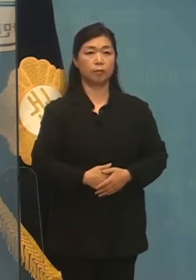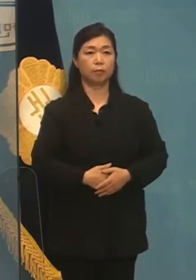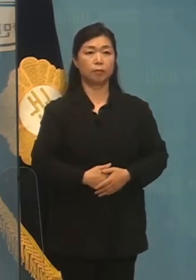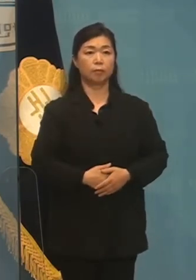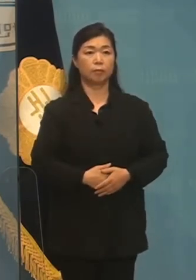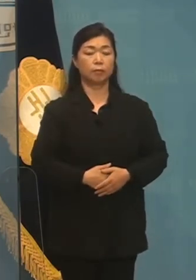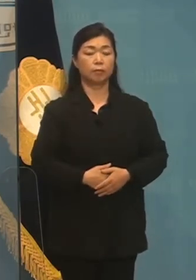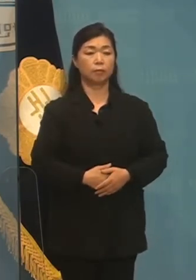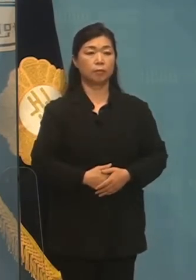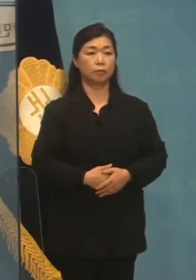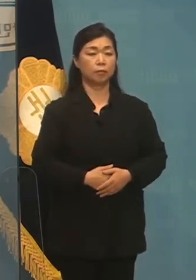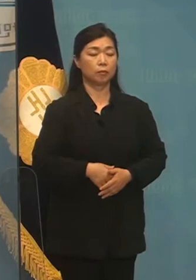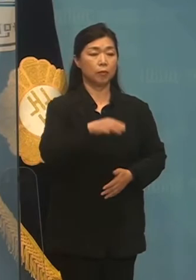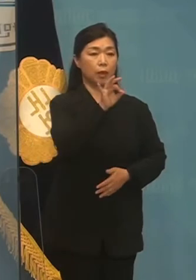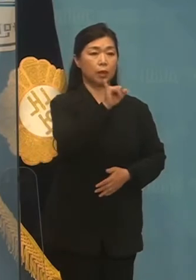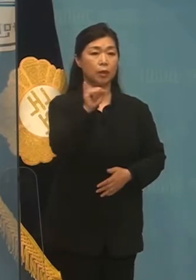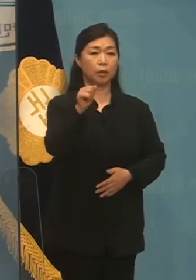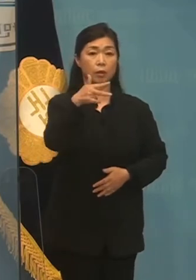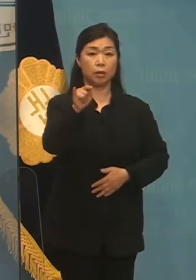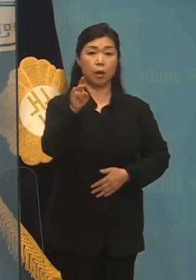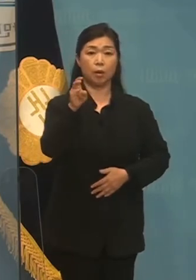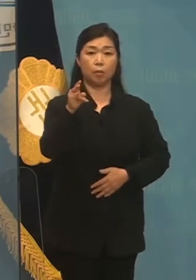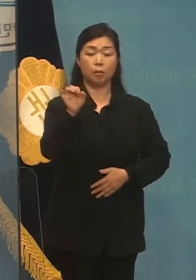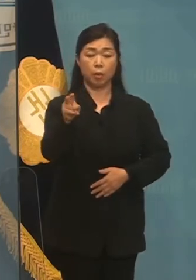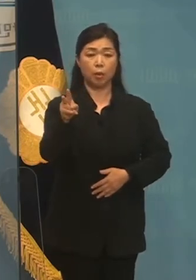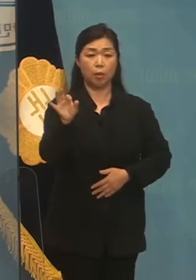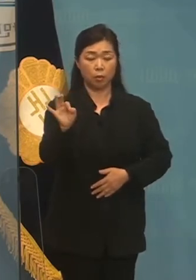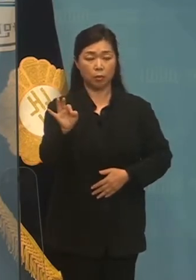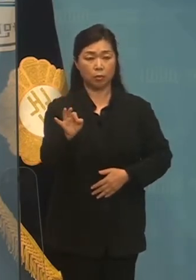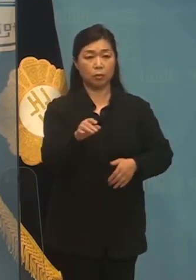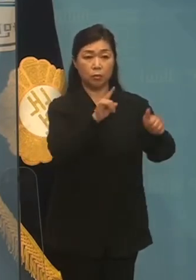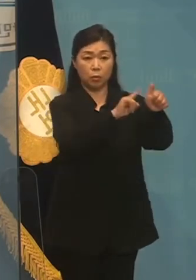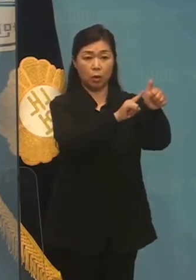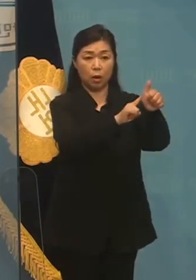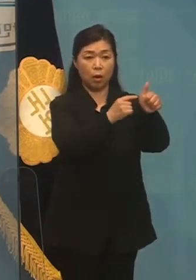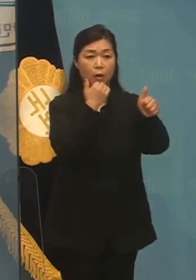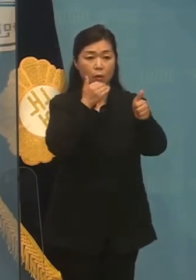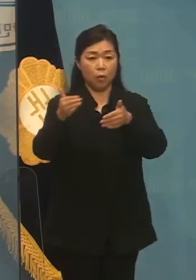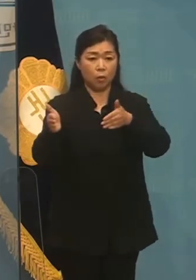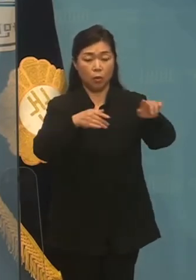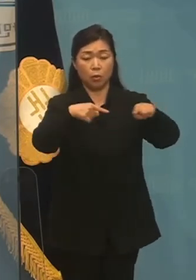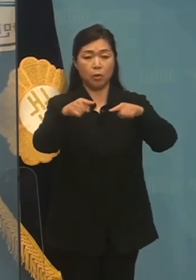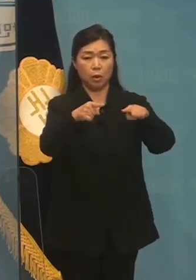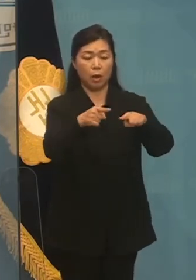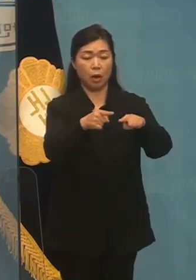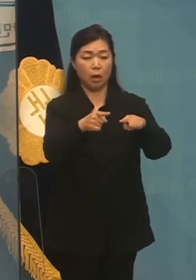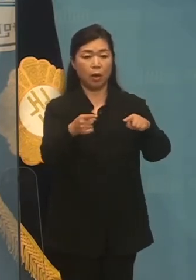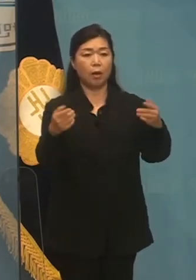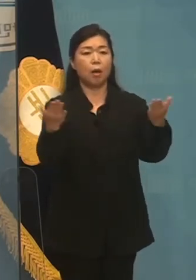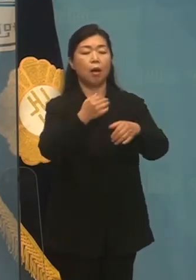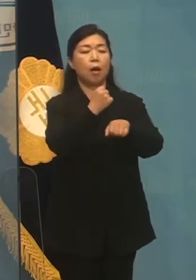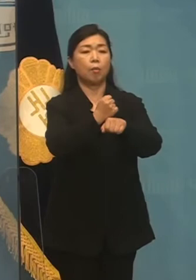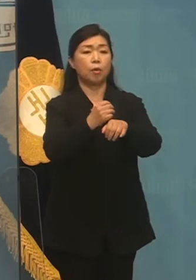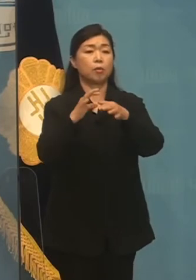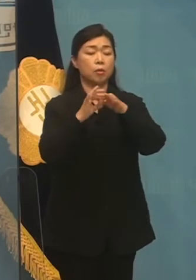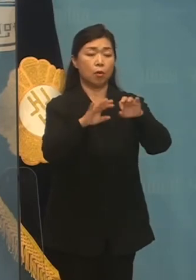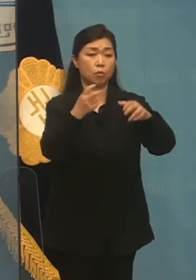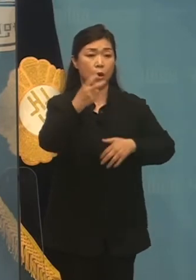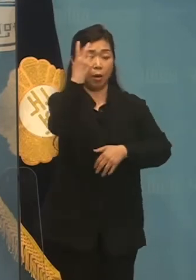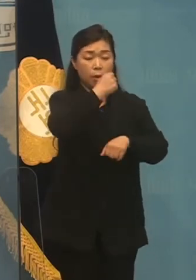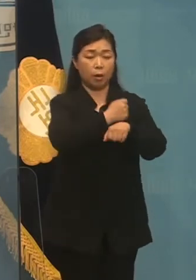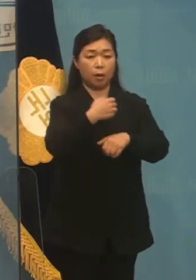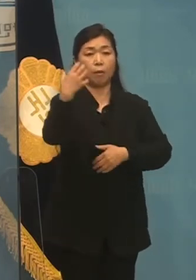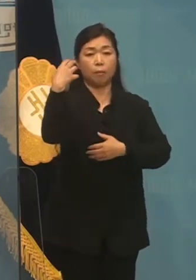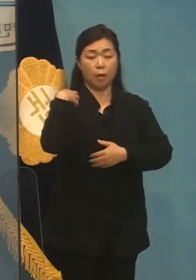이재명 후보가 경기도 지사직을 수행하며 국정검사에 임하겠다고 밝혔습니다. 하지만 자신을